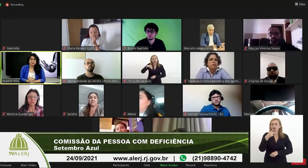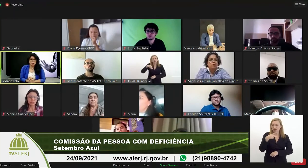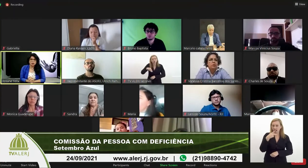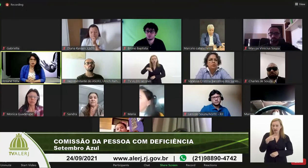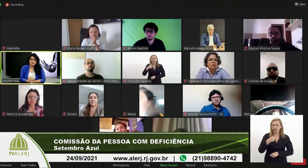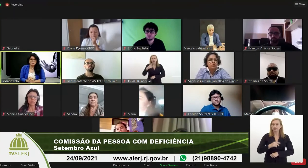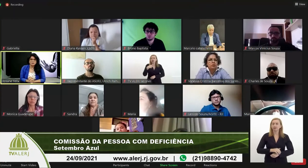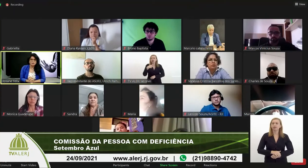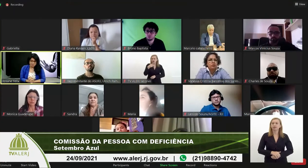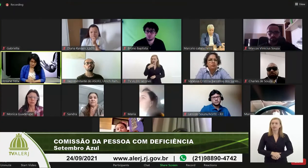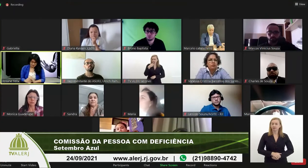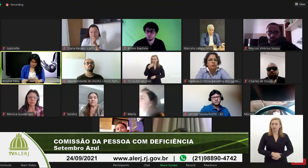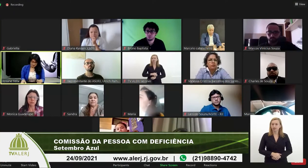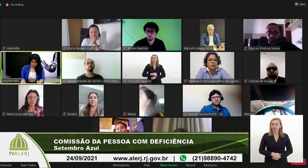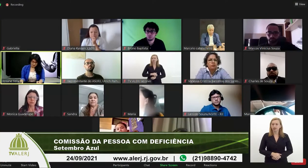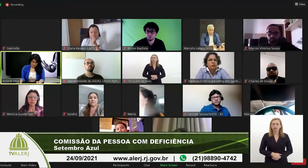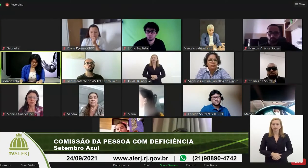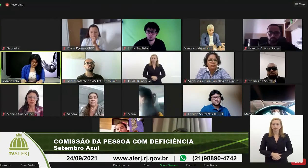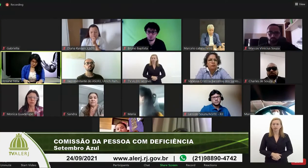considerações.